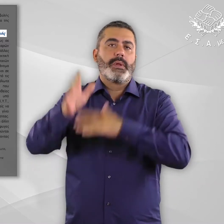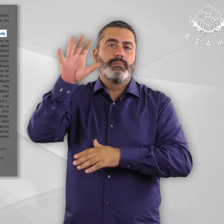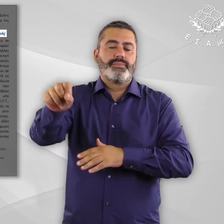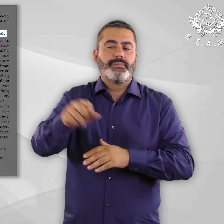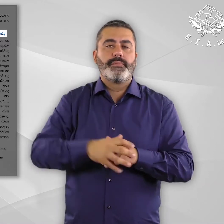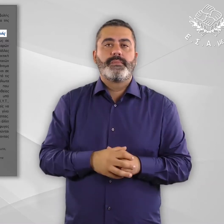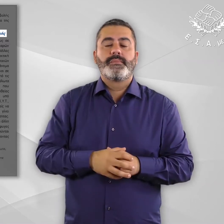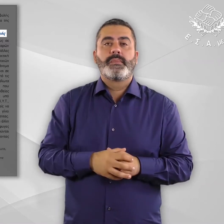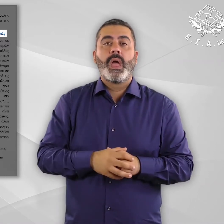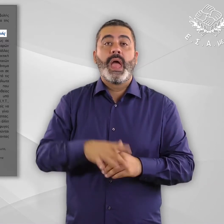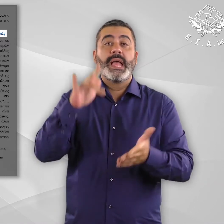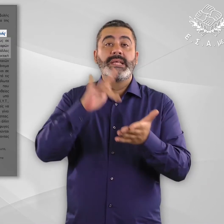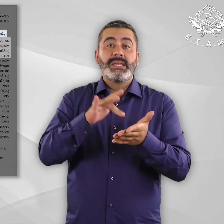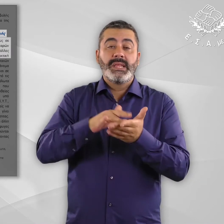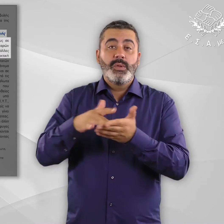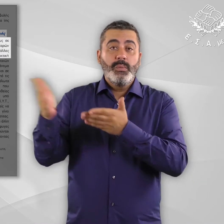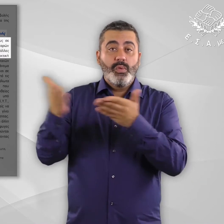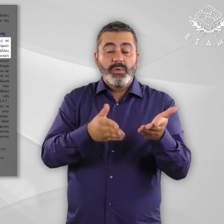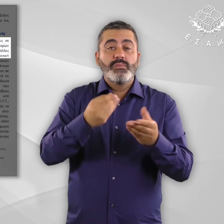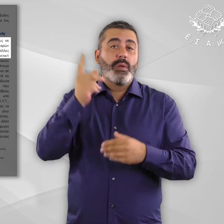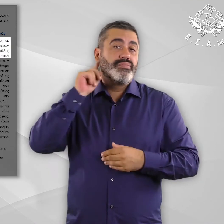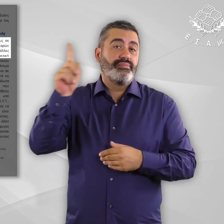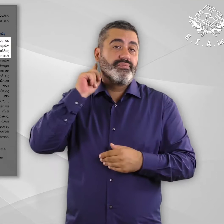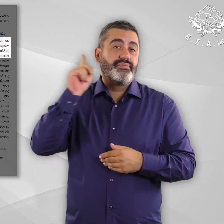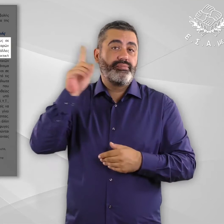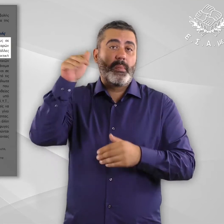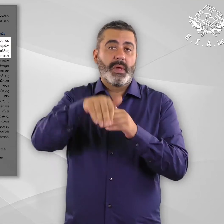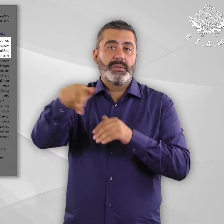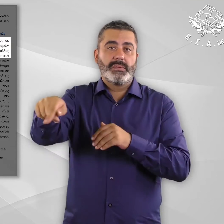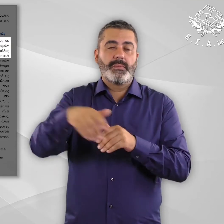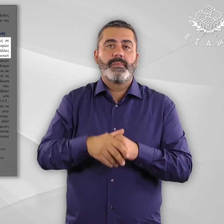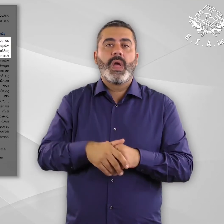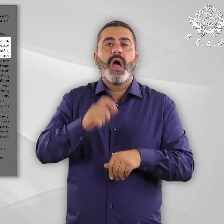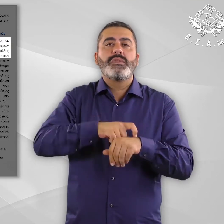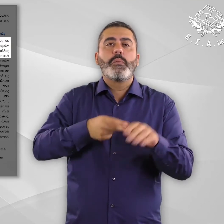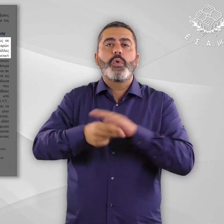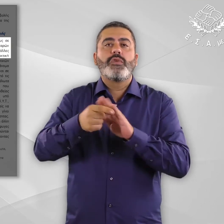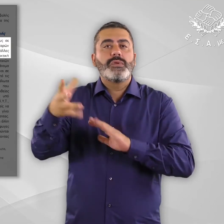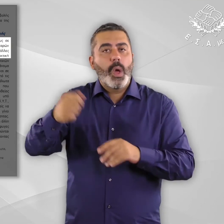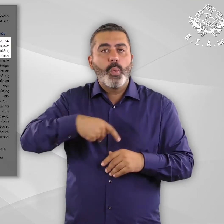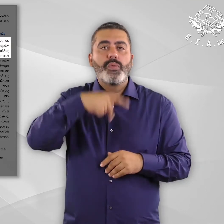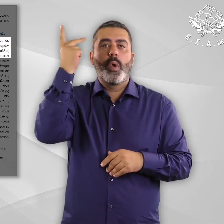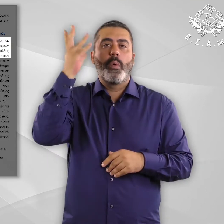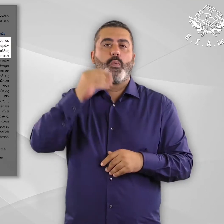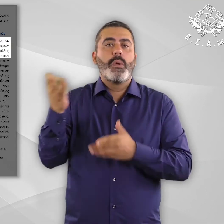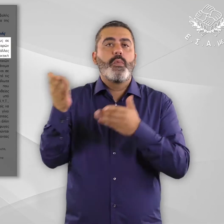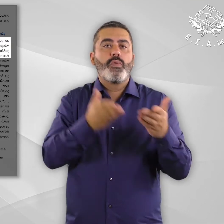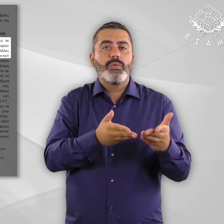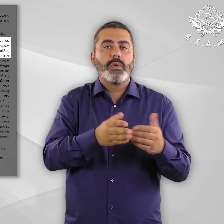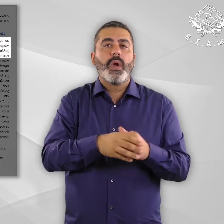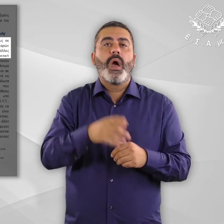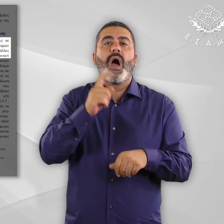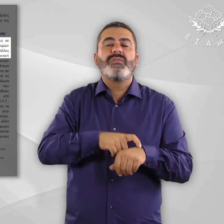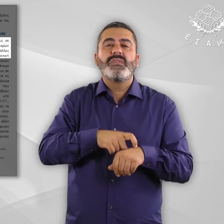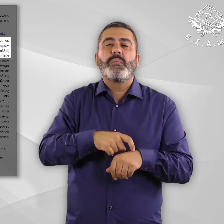δικαιώματος σε συνθήκες υποδοχής Αρκετοί πρόσφυγες τερούνται σήμερα το δικαίωμα τους σε διαδικασίες υποδοχής, πολλές φορές